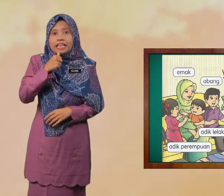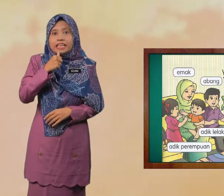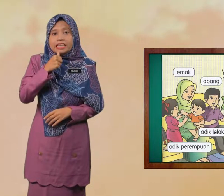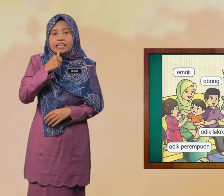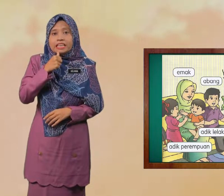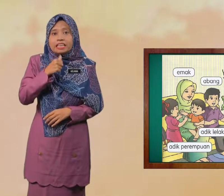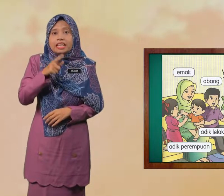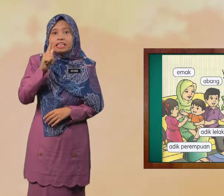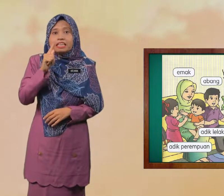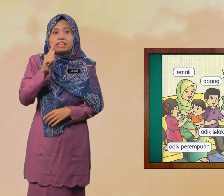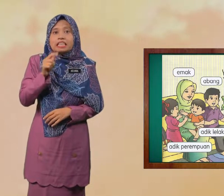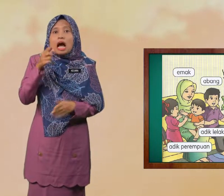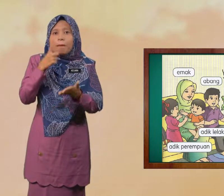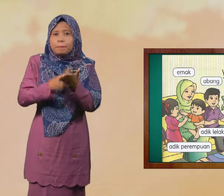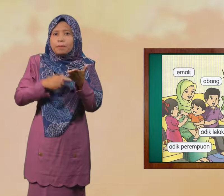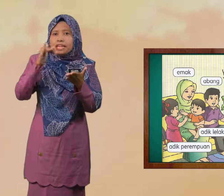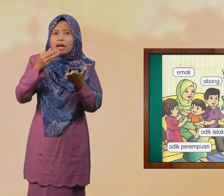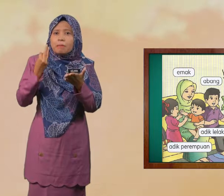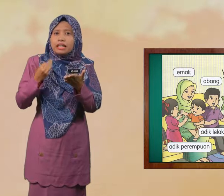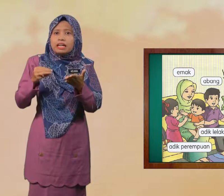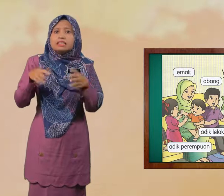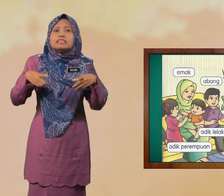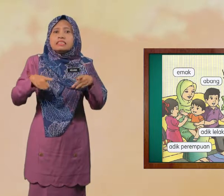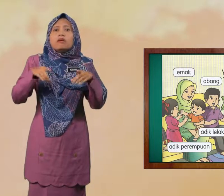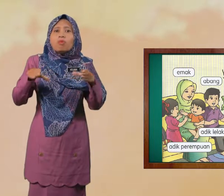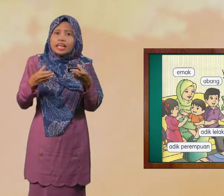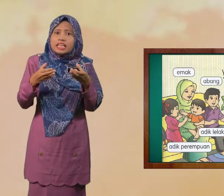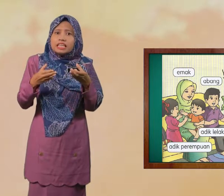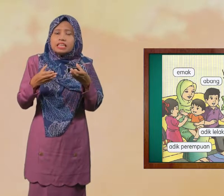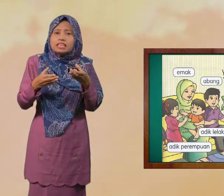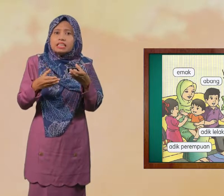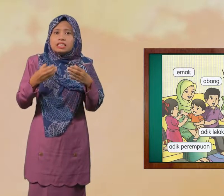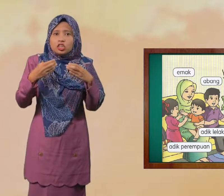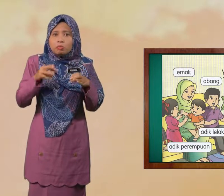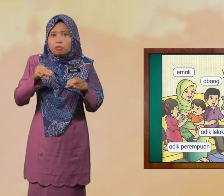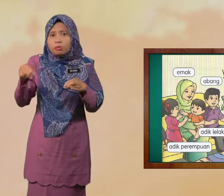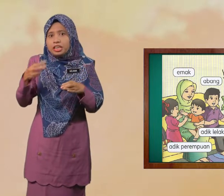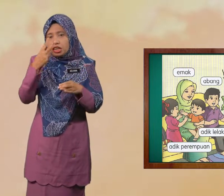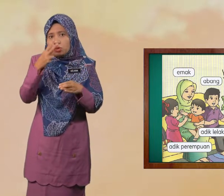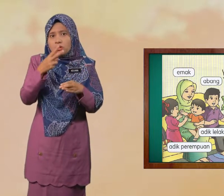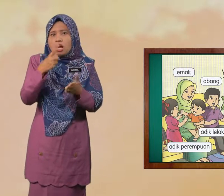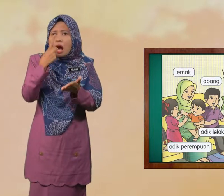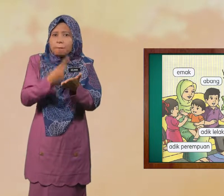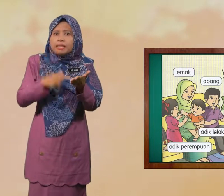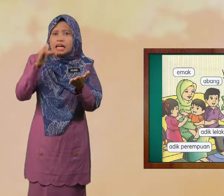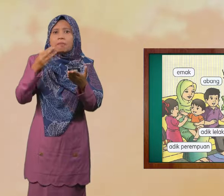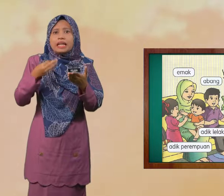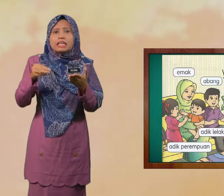Apa Yang mereka Sedang Buat Cuba Murid Tengok Apa Apa yang Mereka